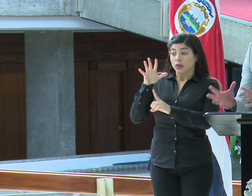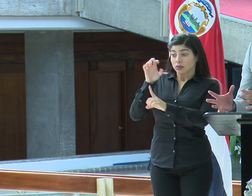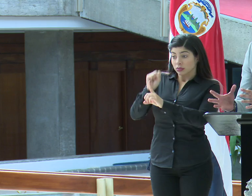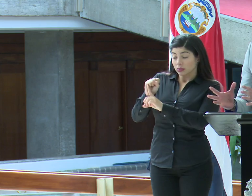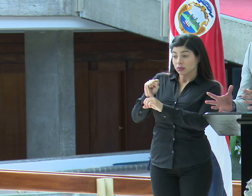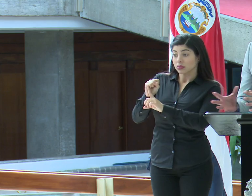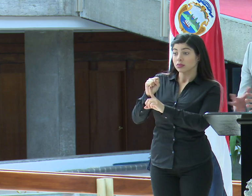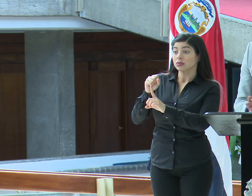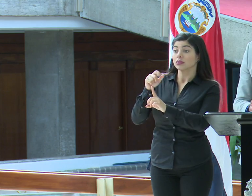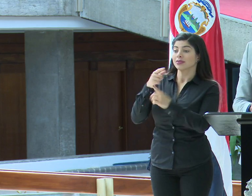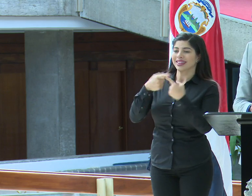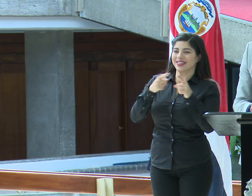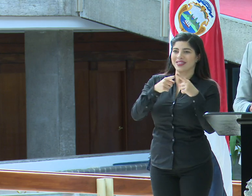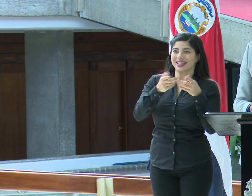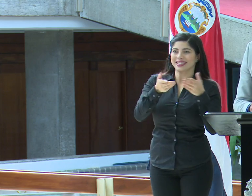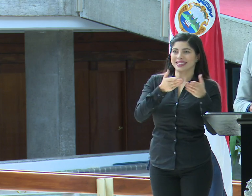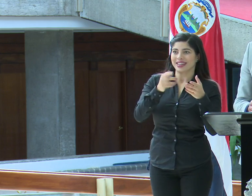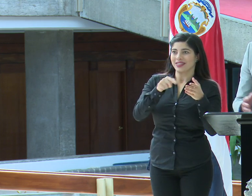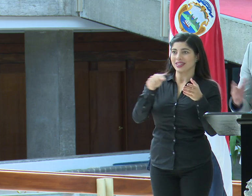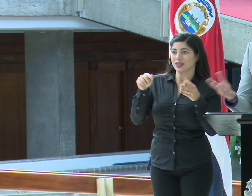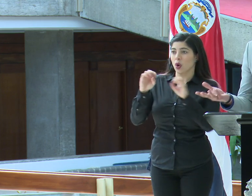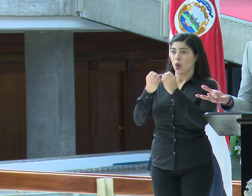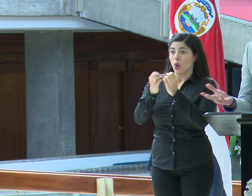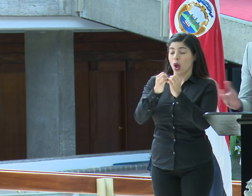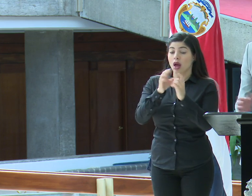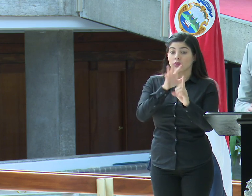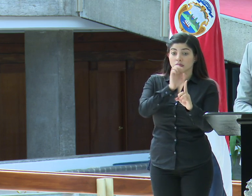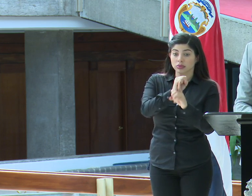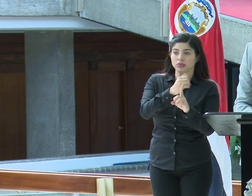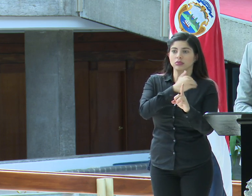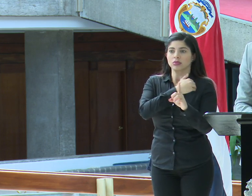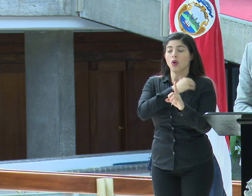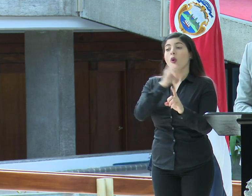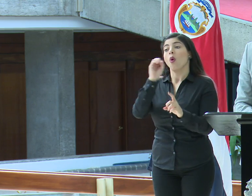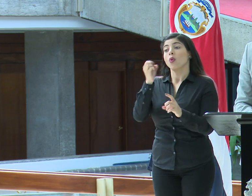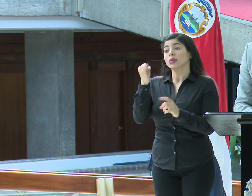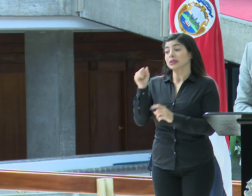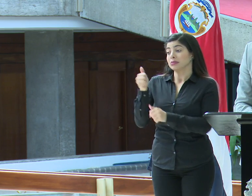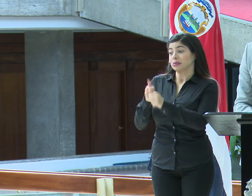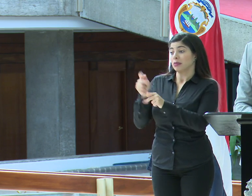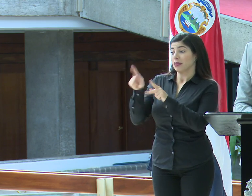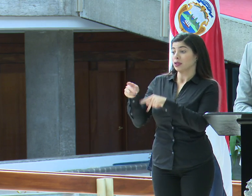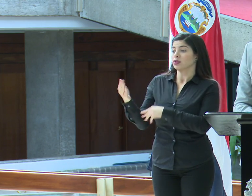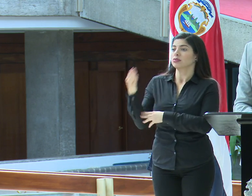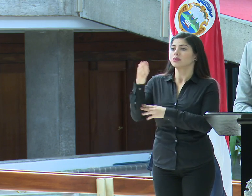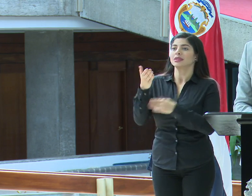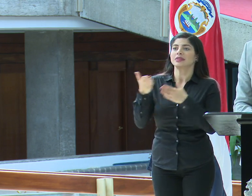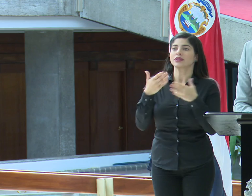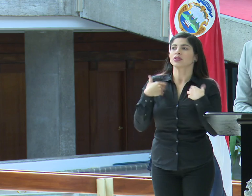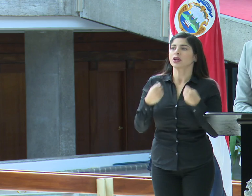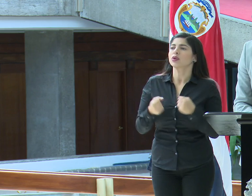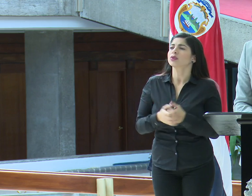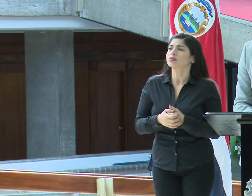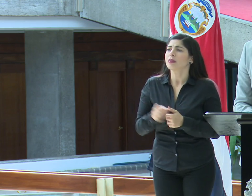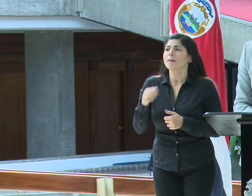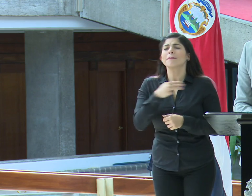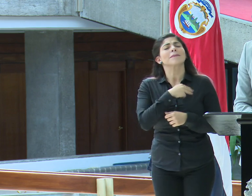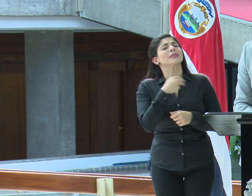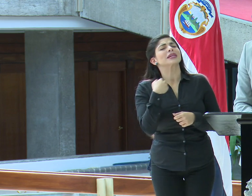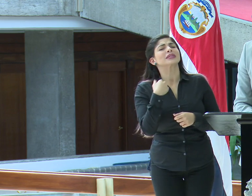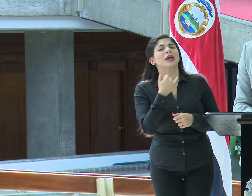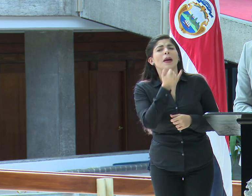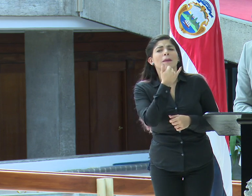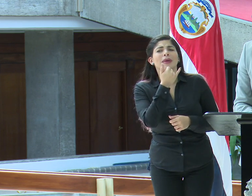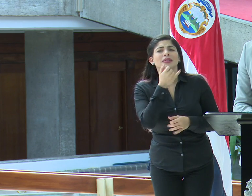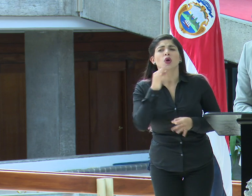través de los diferentes servicios de ONGs o bien cuando también consultan directamente en un servicio de salud. señor. Ministro, ¿qué pasa